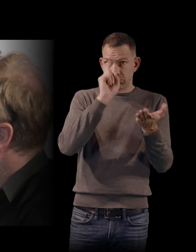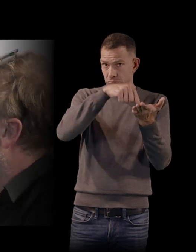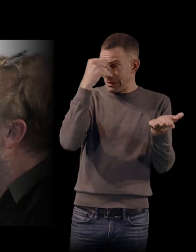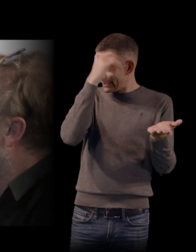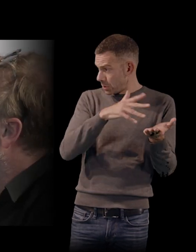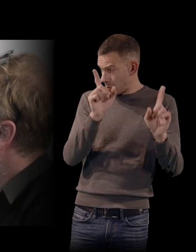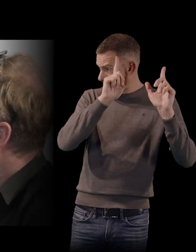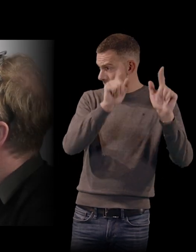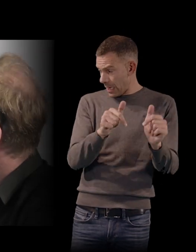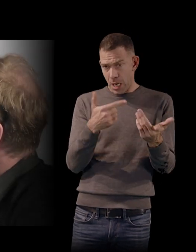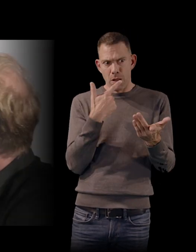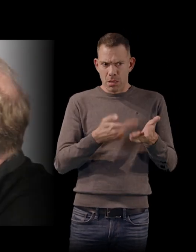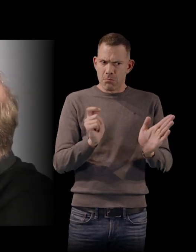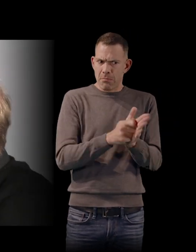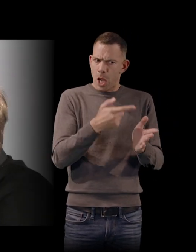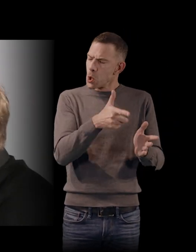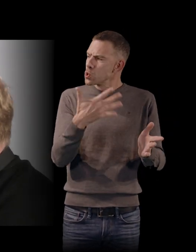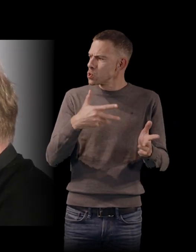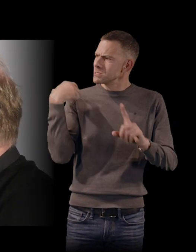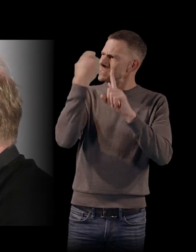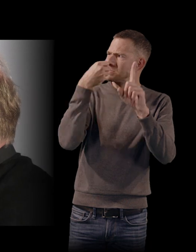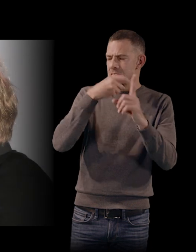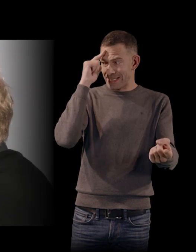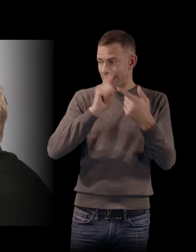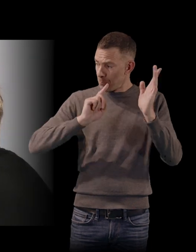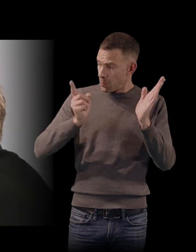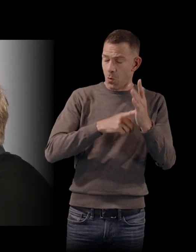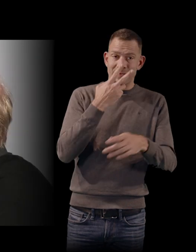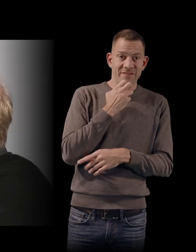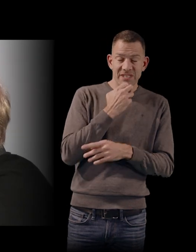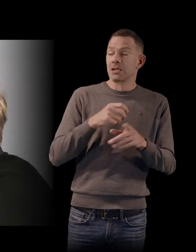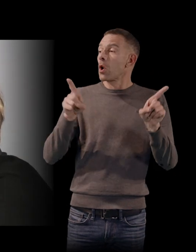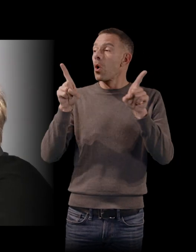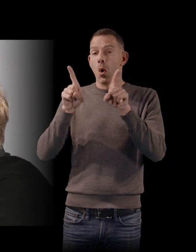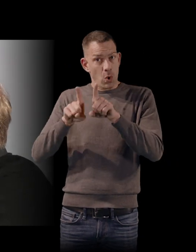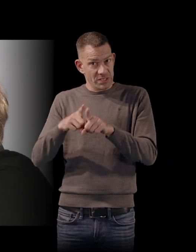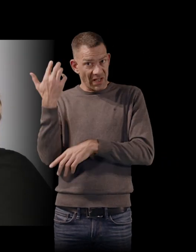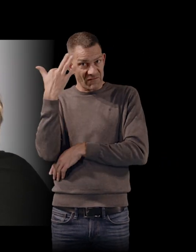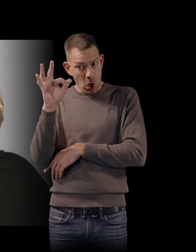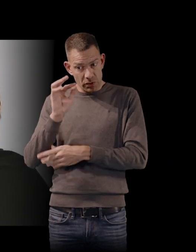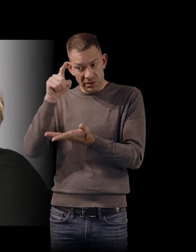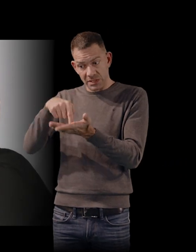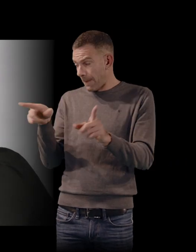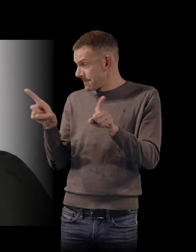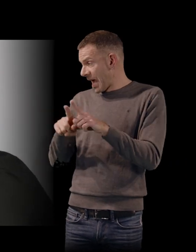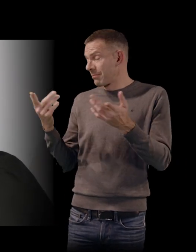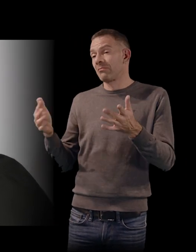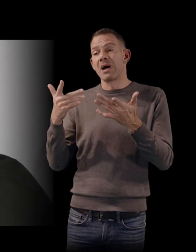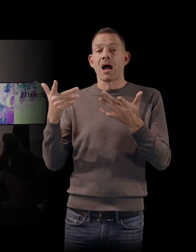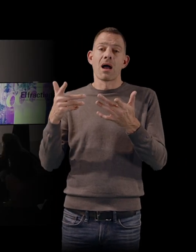ségrégation raciale très forte et de lutte pour les droits civiques. C'est d'une certaine manière à l'œuvre en France dans ce temps de guerre coloniale, des colonisations à